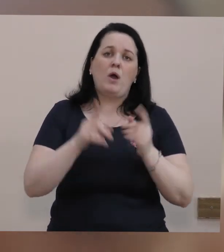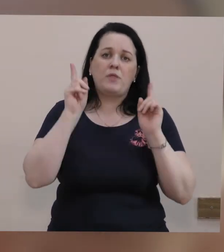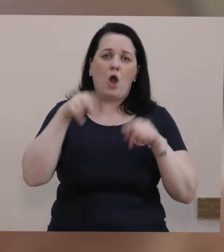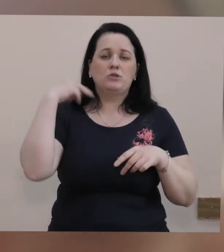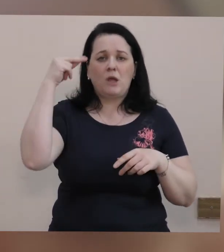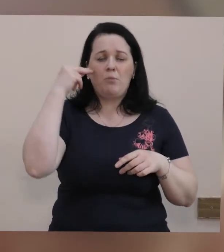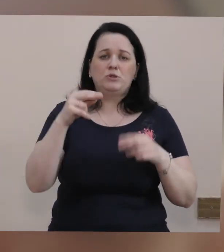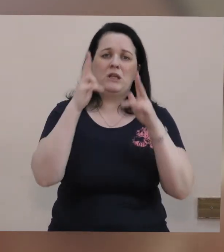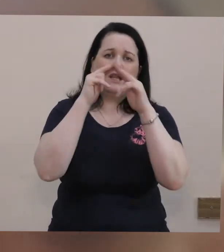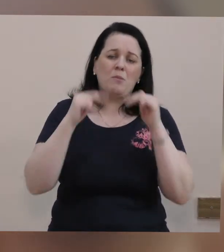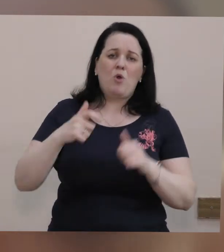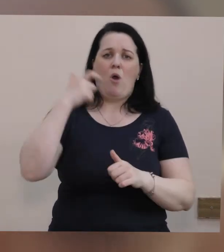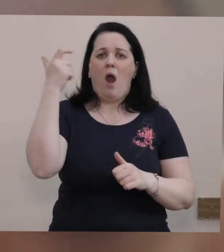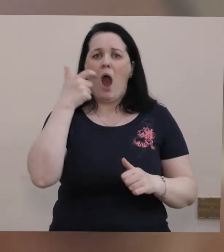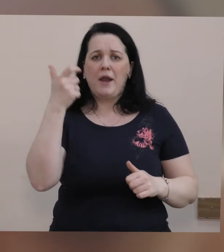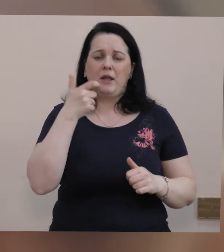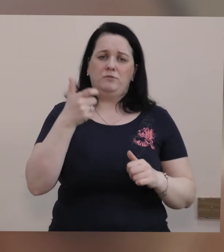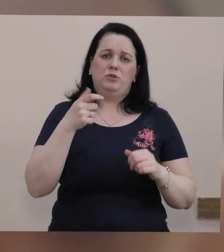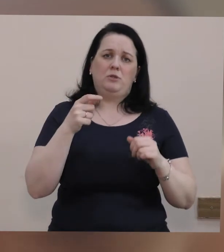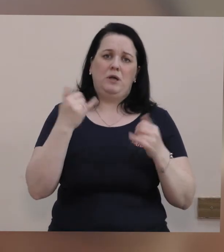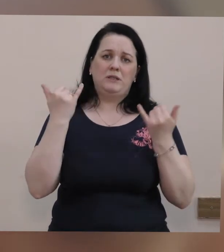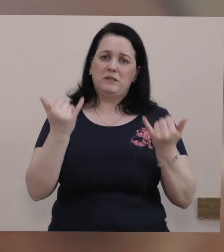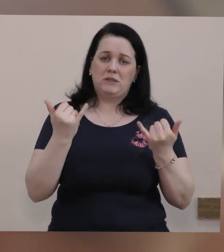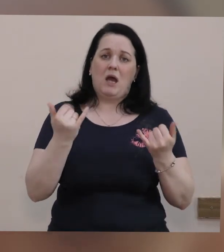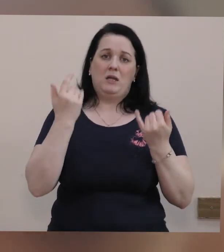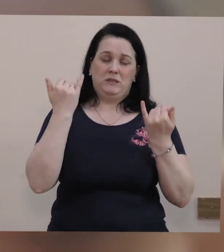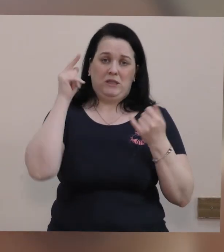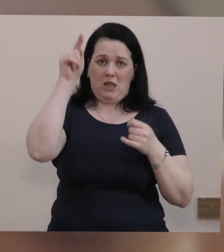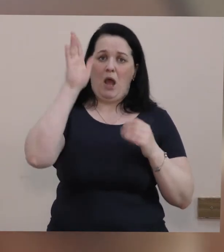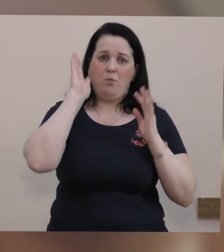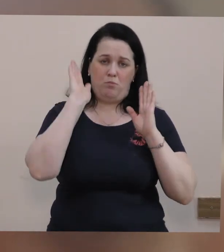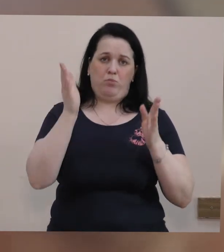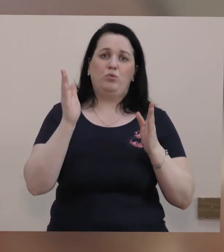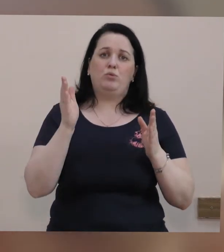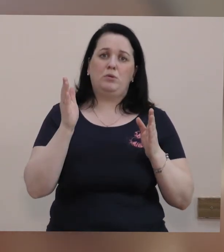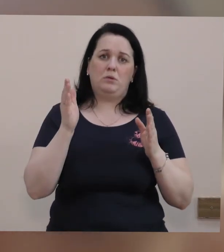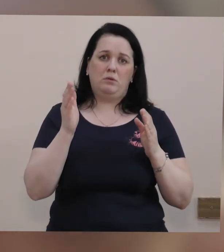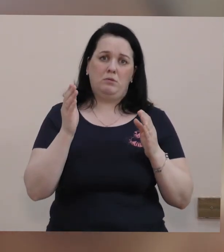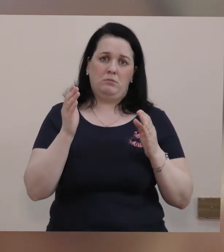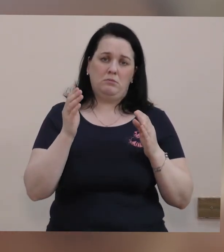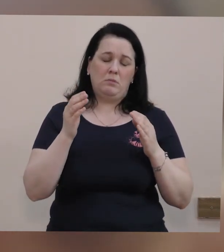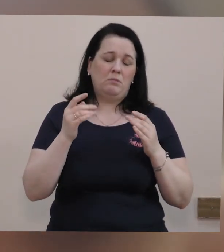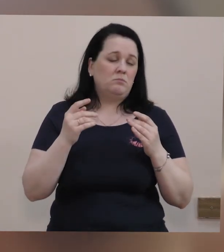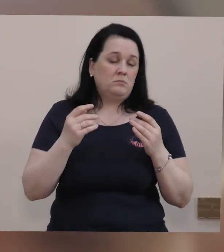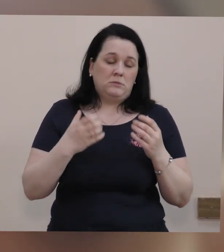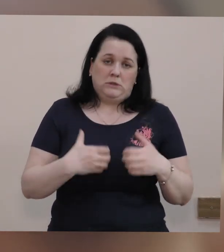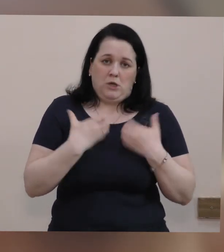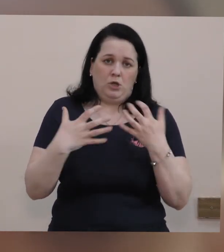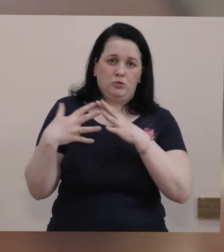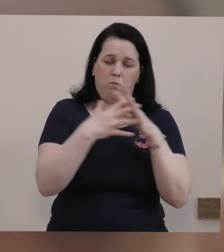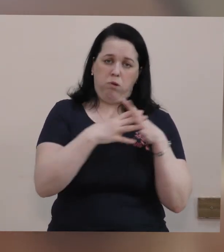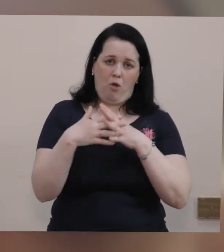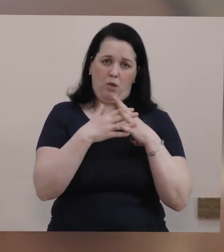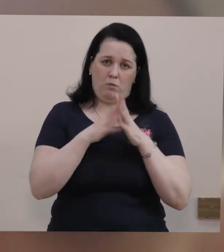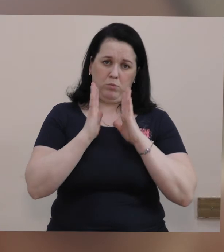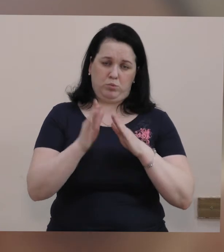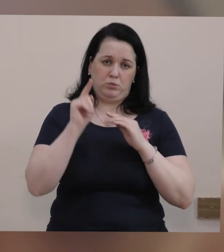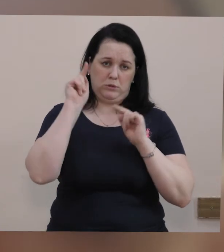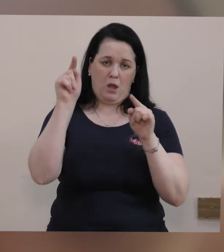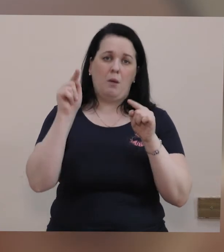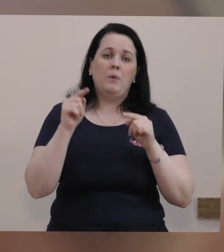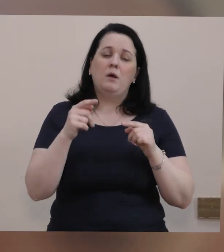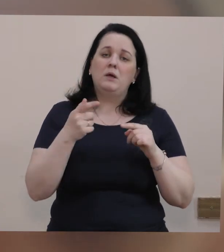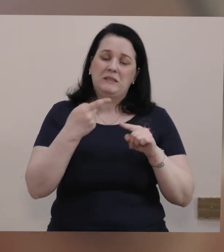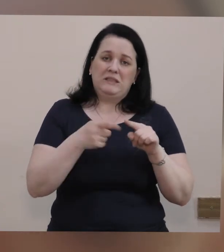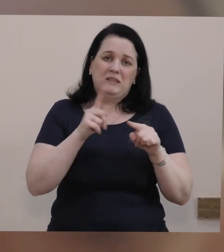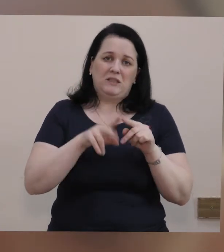а також Запоріжжя, Дніпро, Харківщина. Саме зараз там будуть тривати найзапекляші бої і фактично